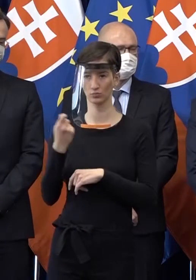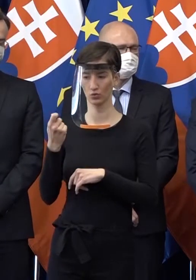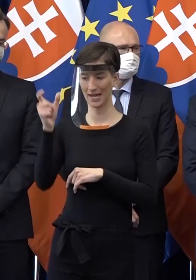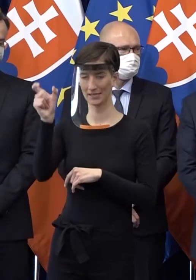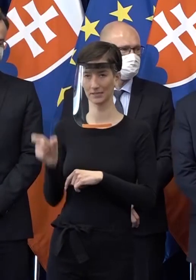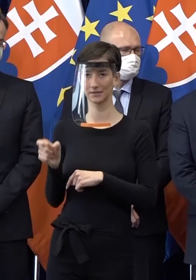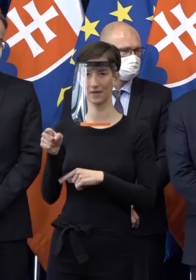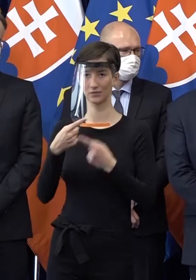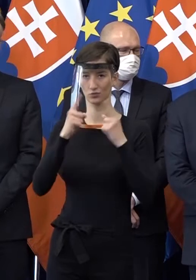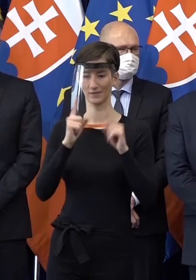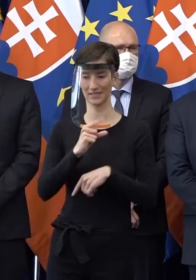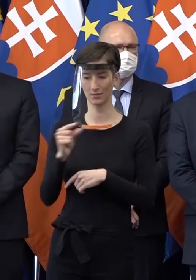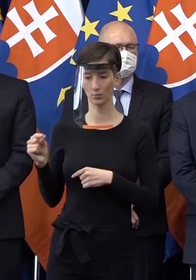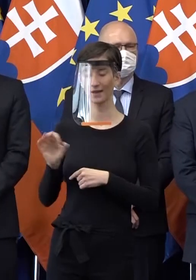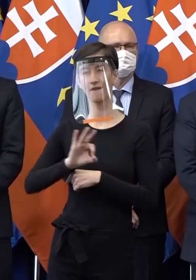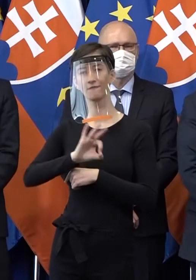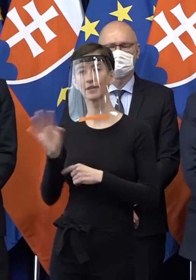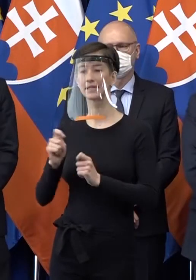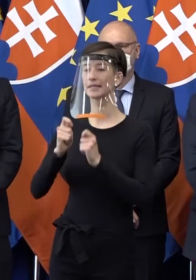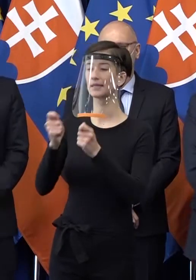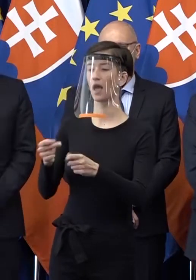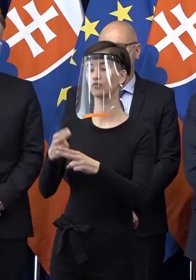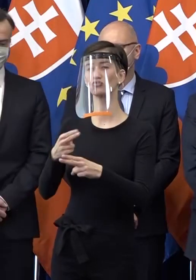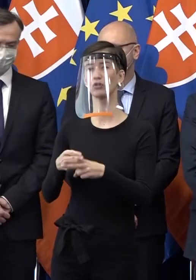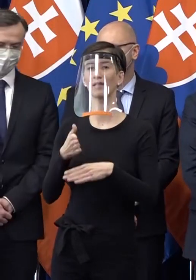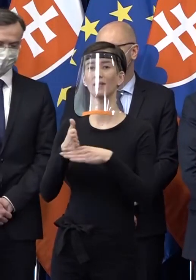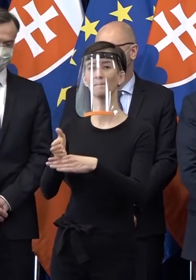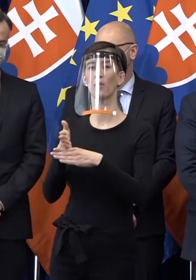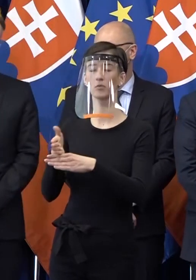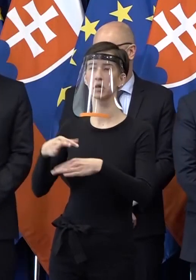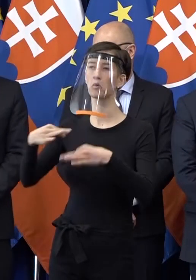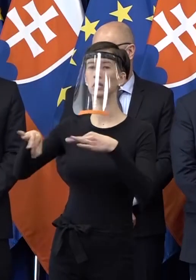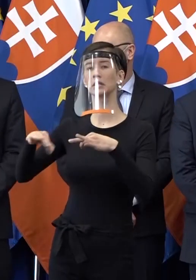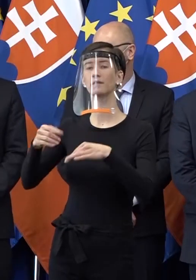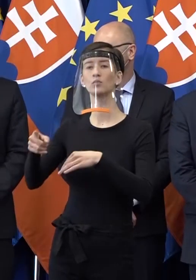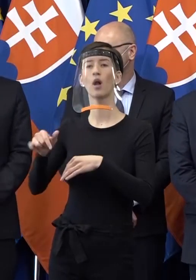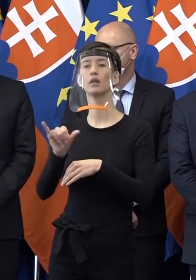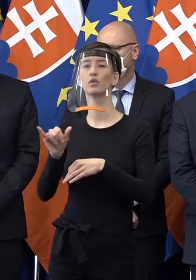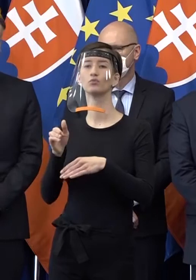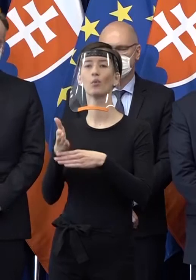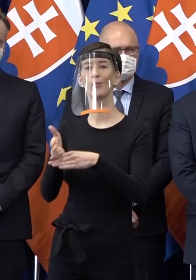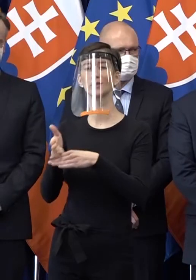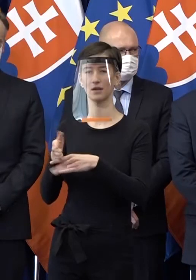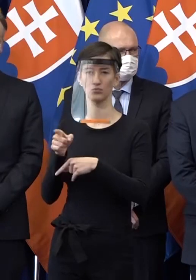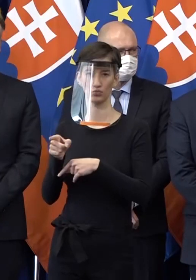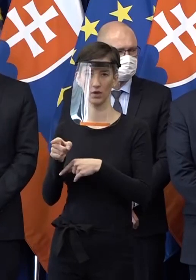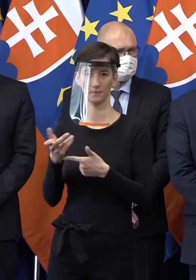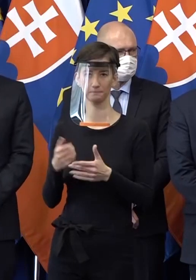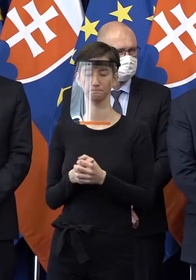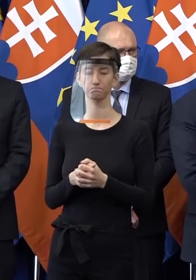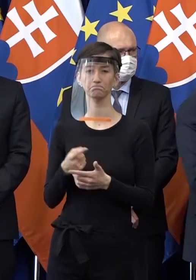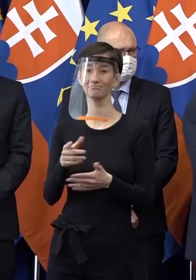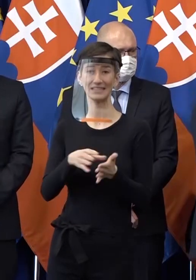republiky udeliť individuálnu štátnú pomoc podnikom odôvodnených prípadoch. To ako prípad uvádzame vždy